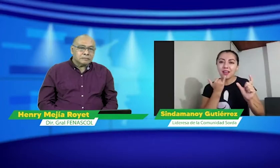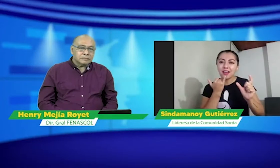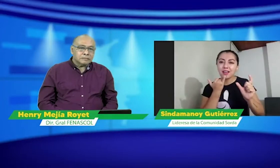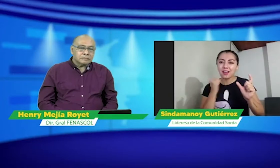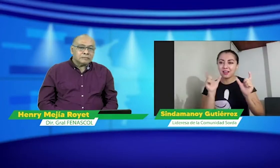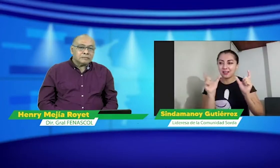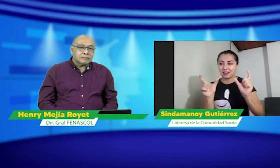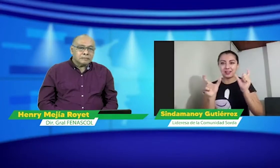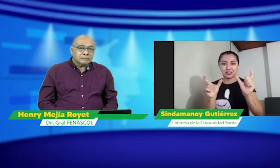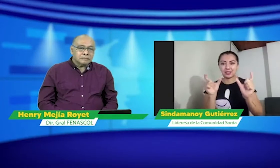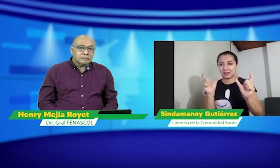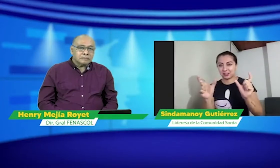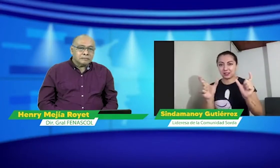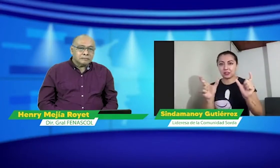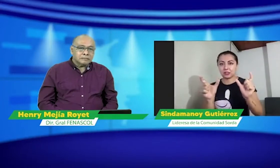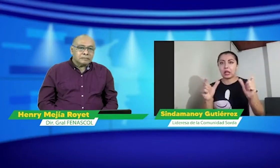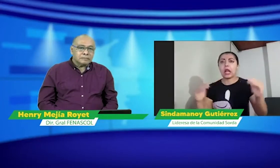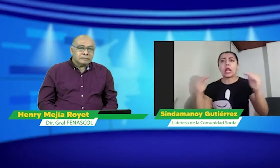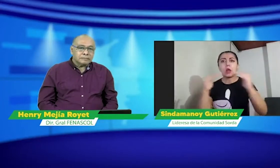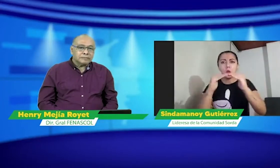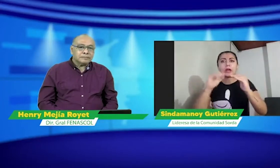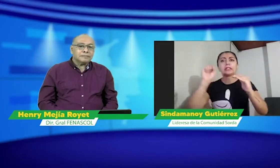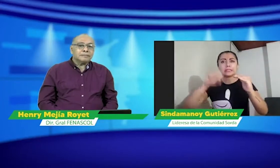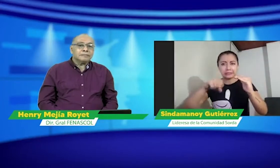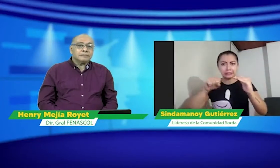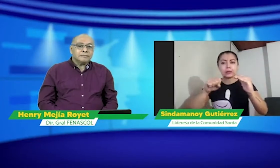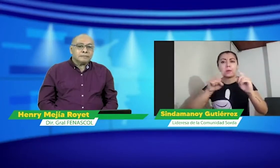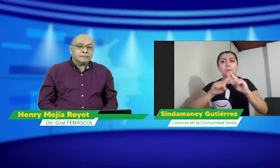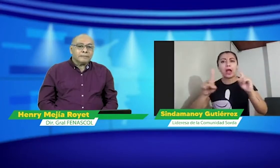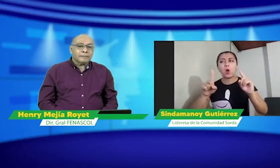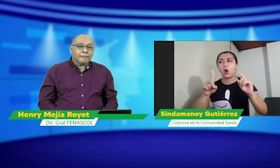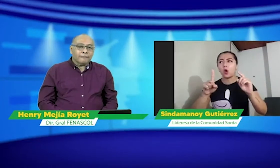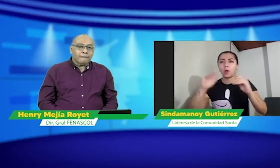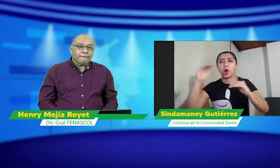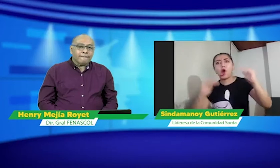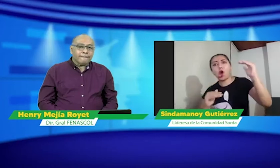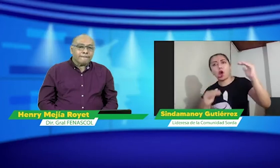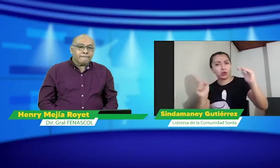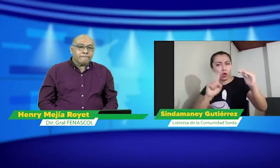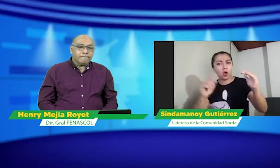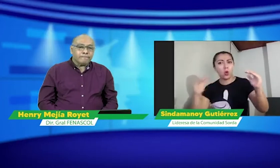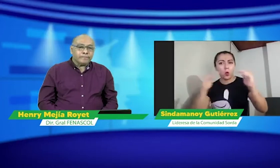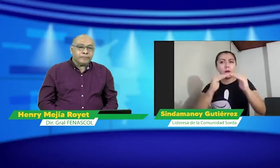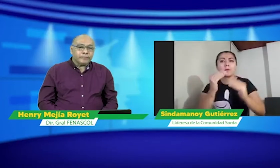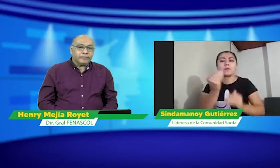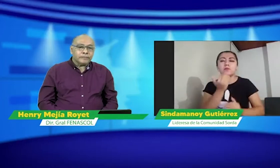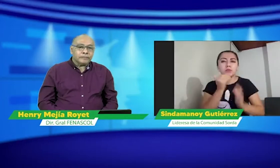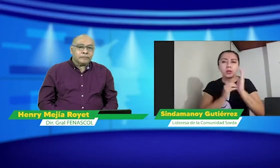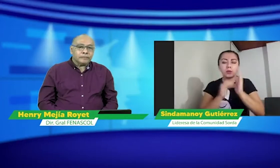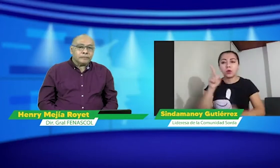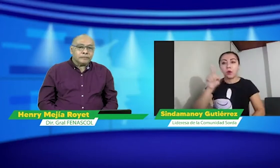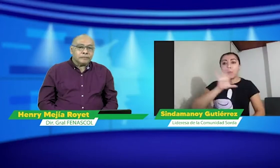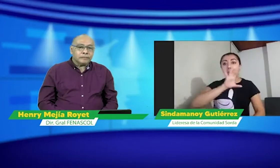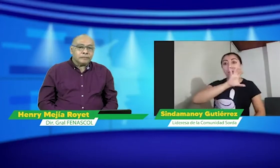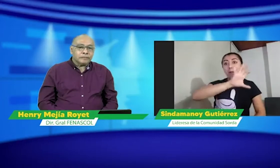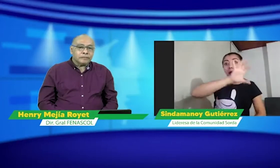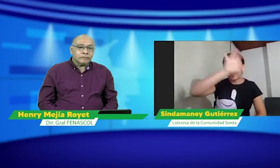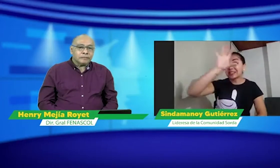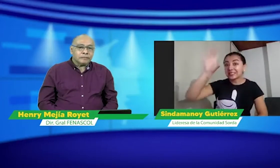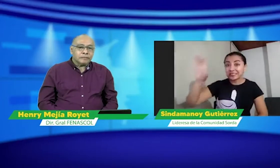Cuando hablamos de lengua o de idioma, están a un mismo nivel, pero tienen el mismo estatus. Por